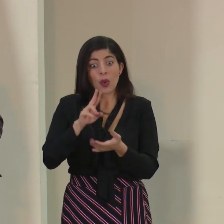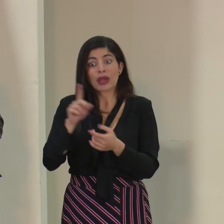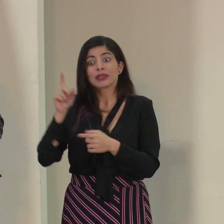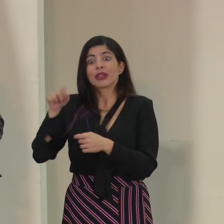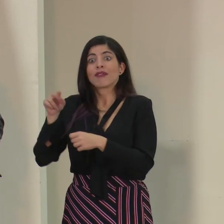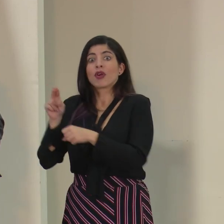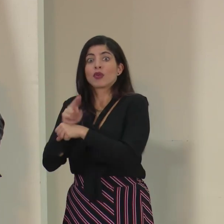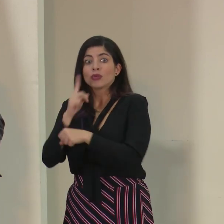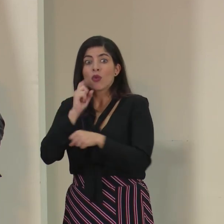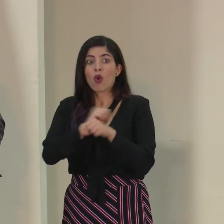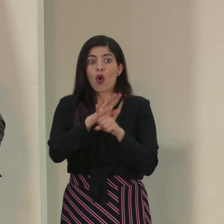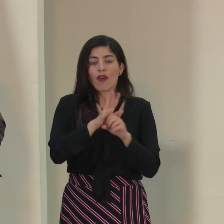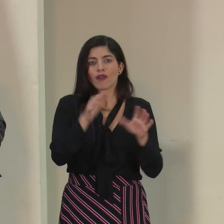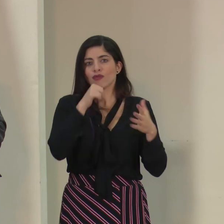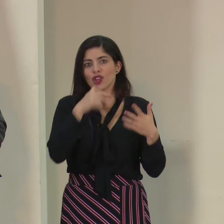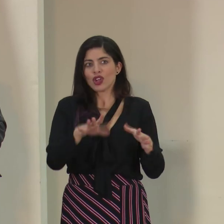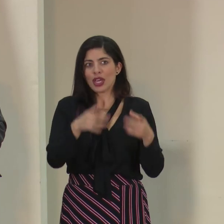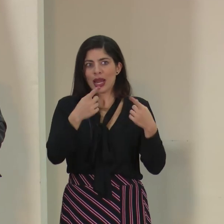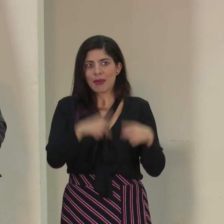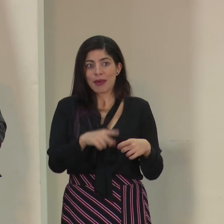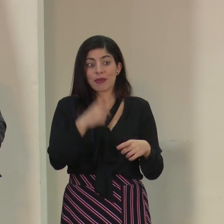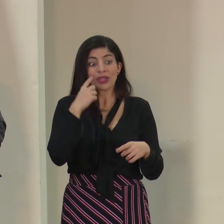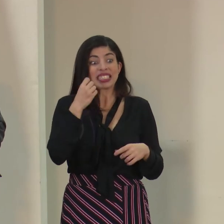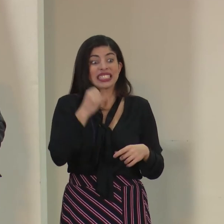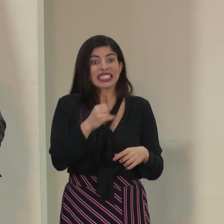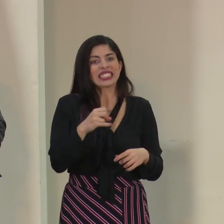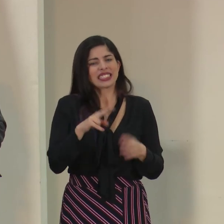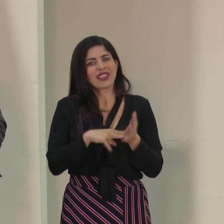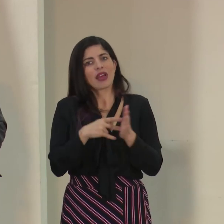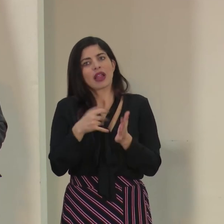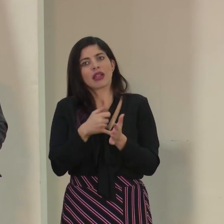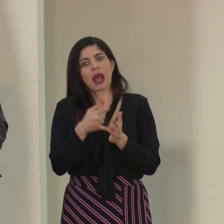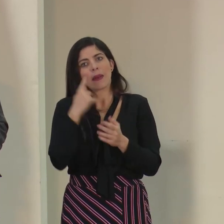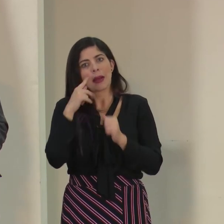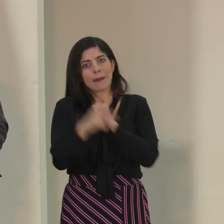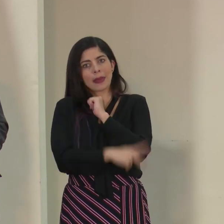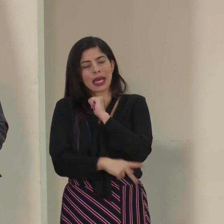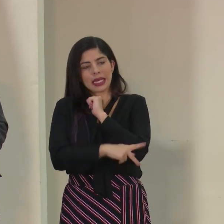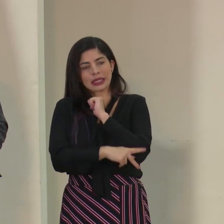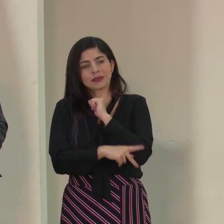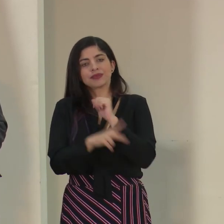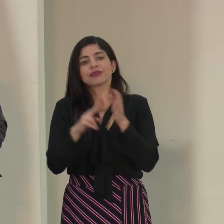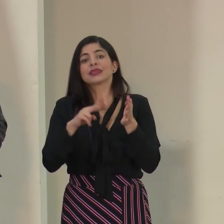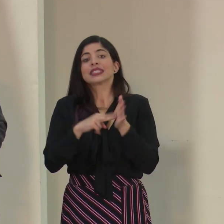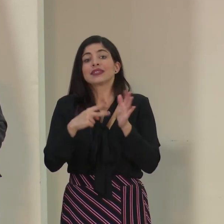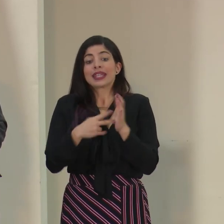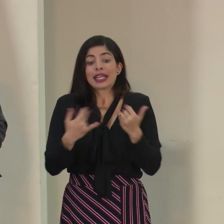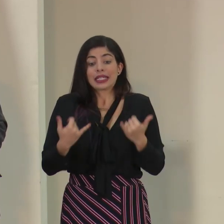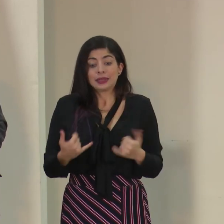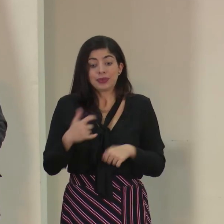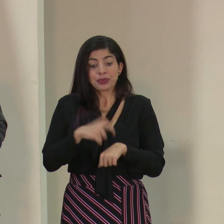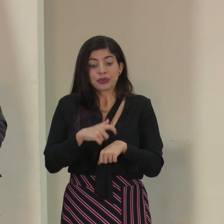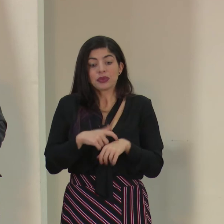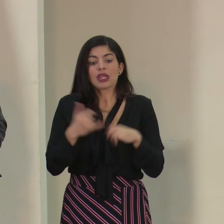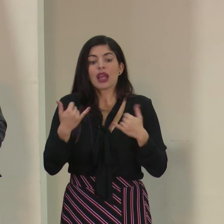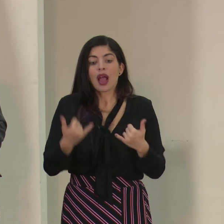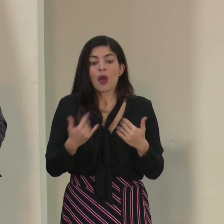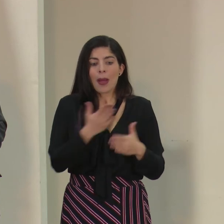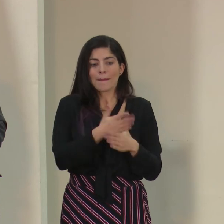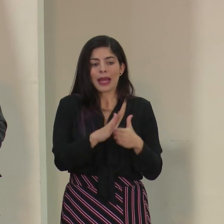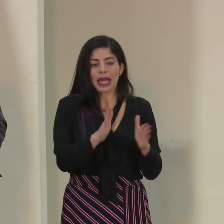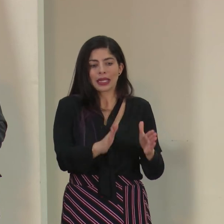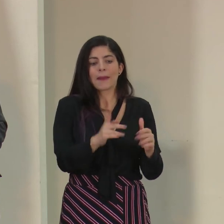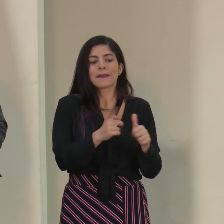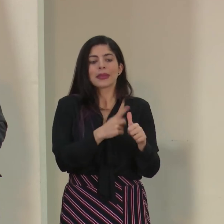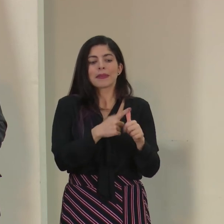el coronavirus, porque eso sería una situación muy crítica para el país. De modo tal que en este momento estamos trabajando en esa fase